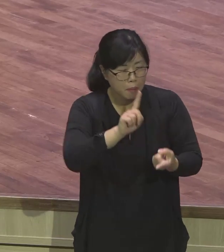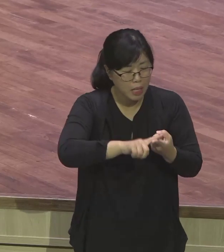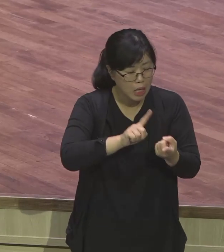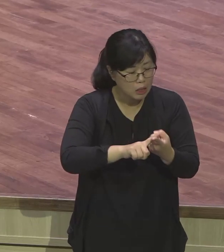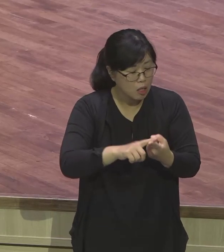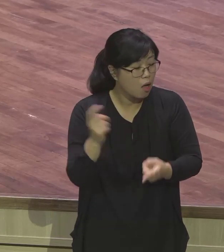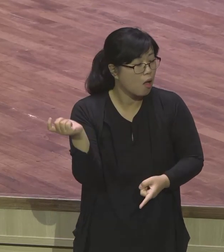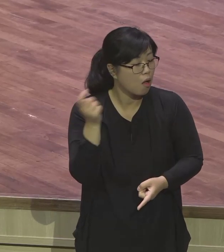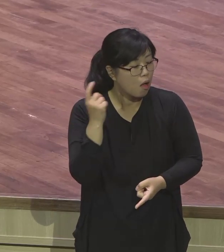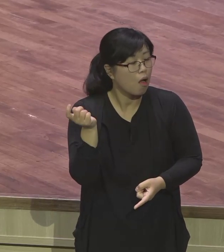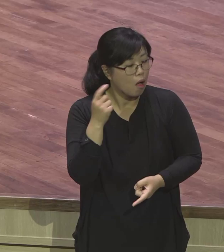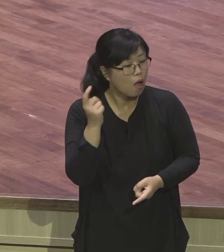다 배운 거예요.